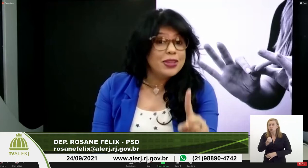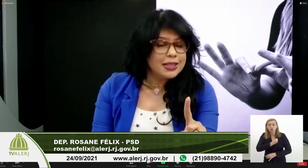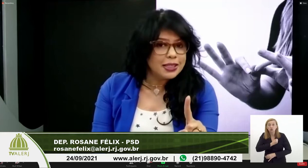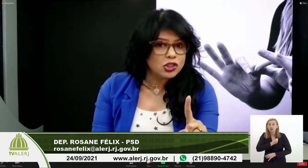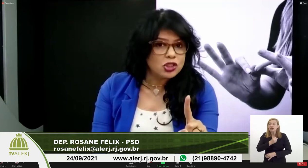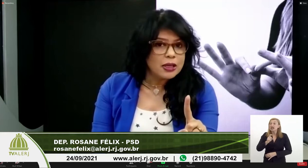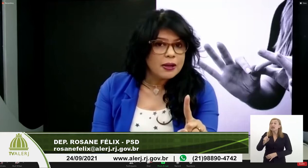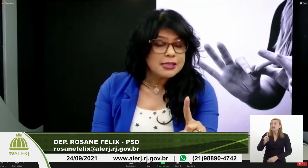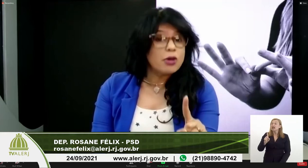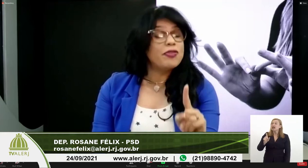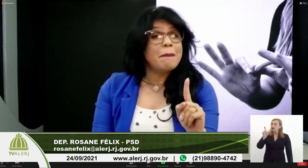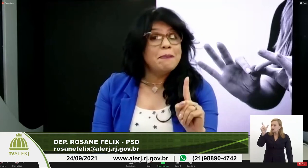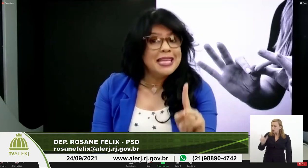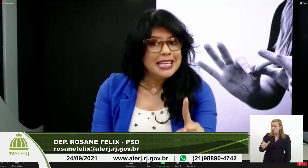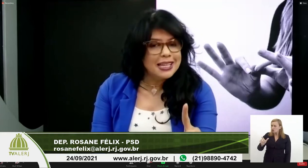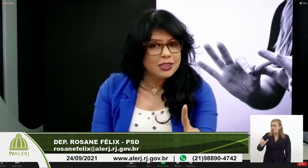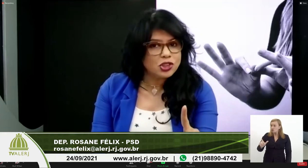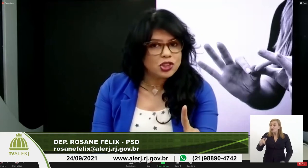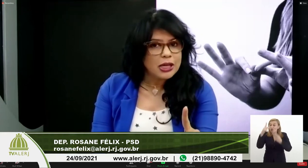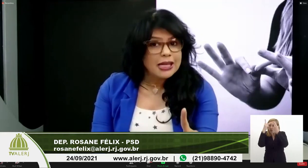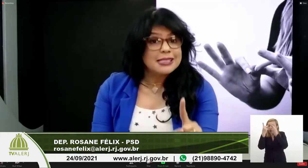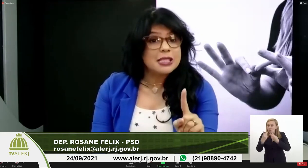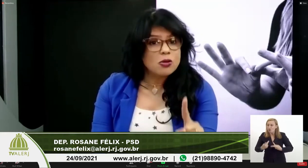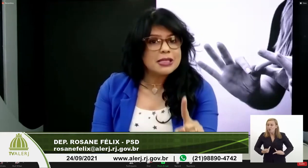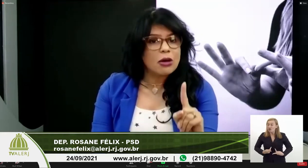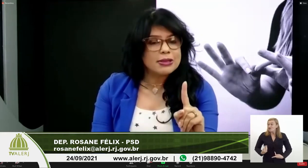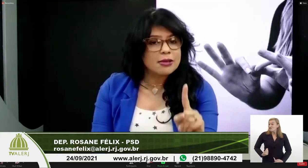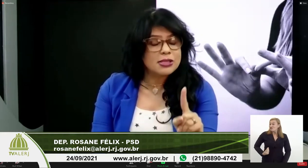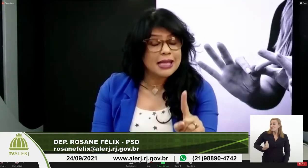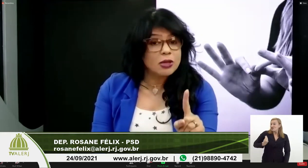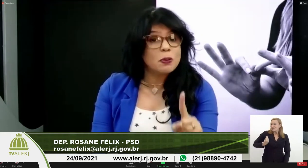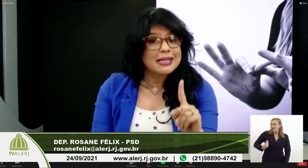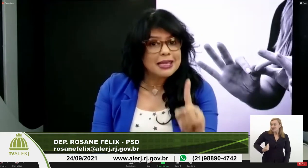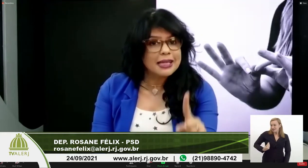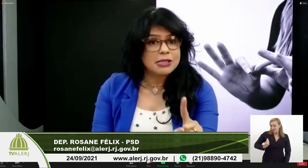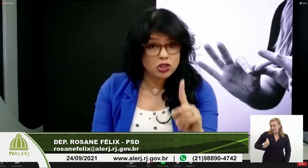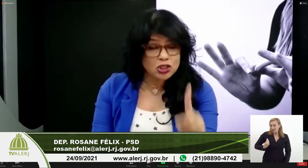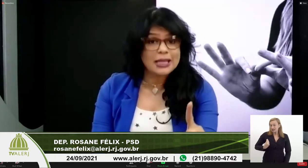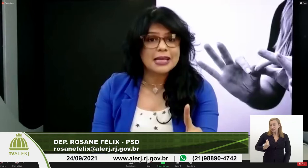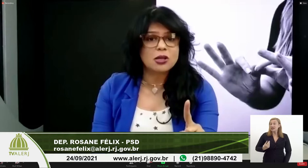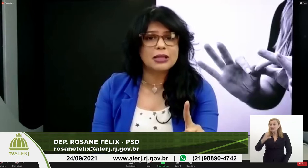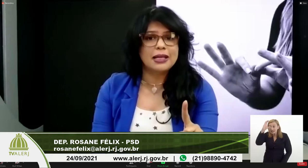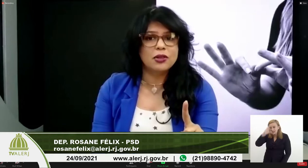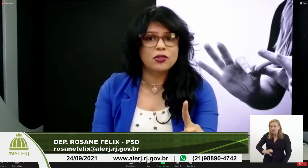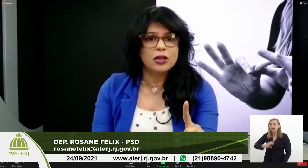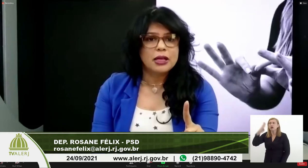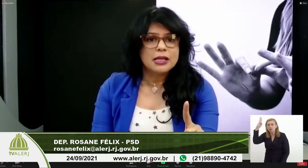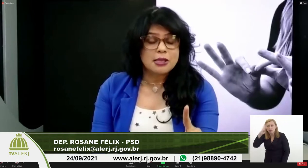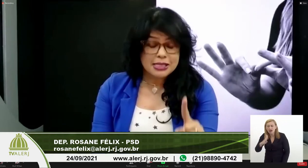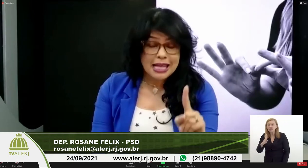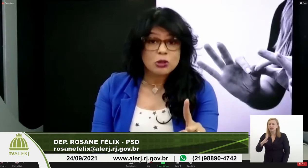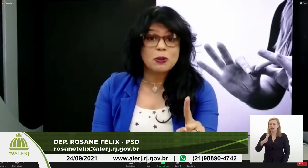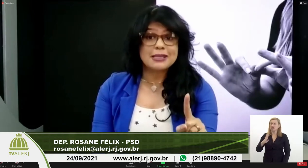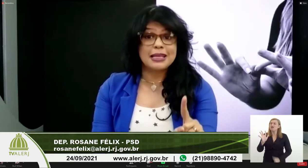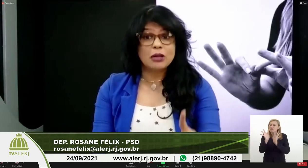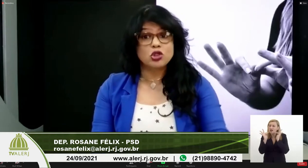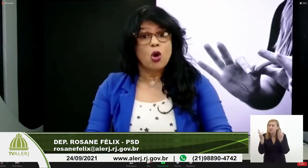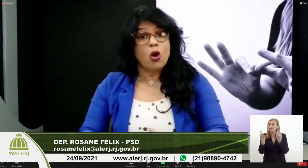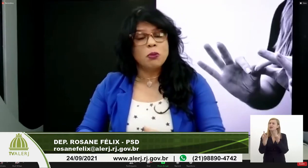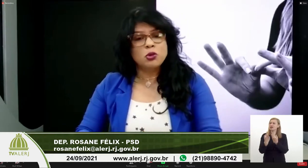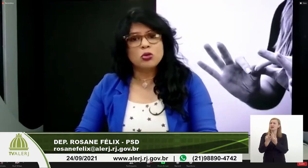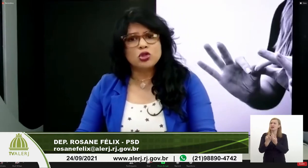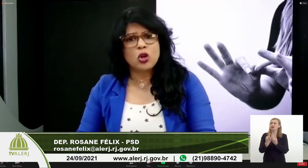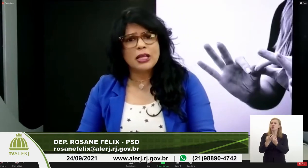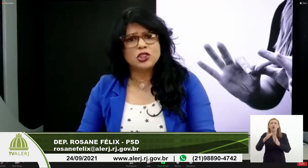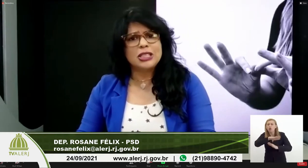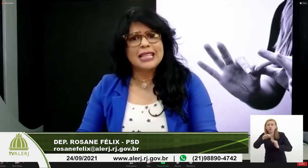eles são vidas, são famílias, são cidadãos brasileiros, a gente tem que ressaltar isso, são cidadãos brasileiros,